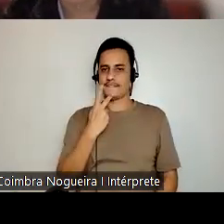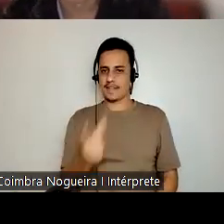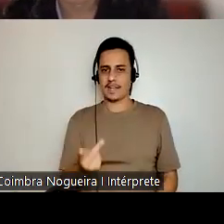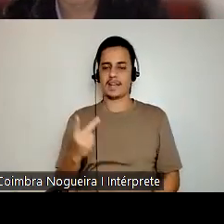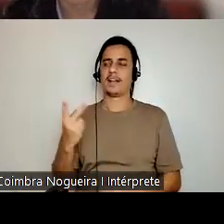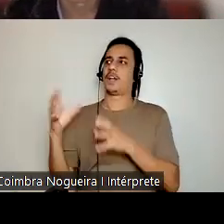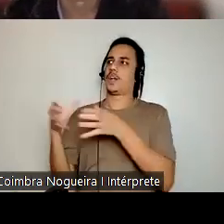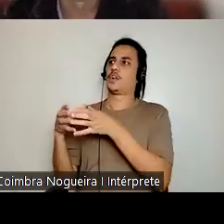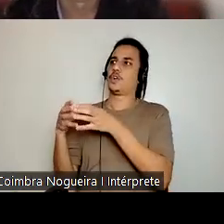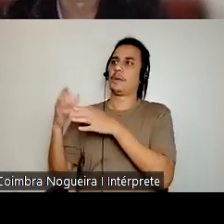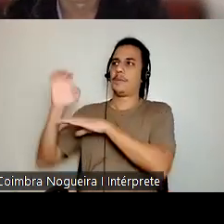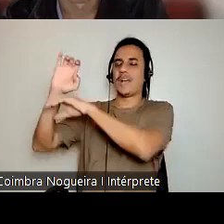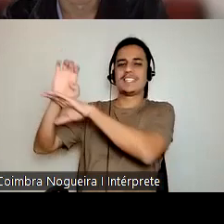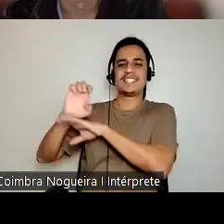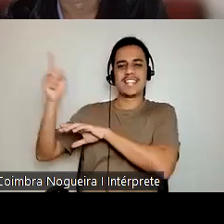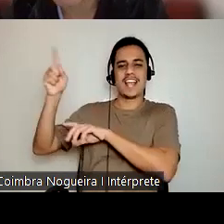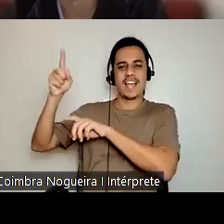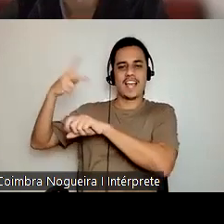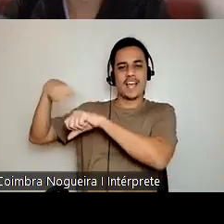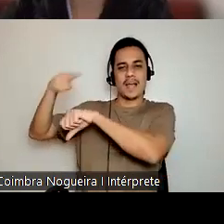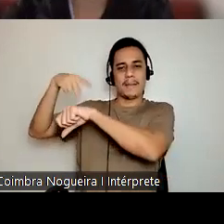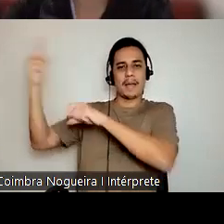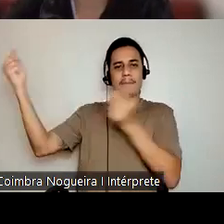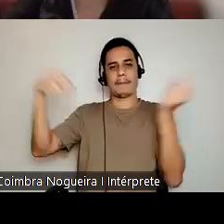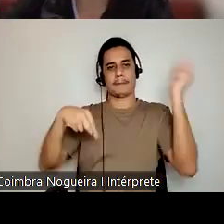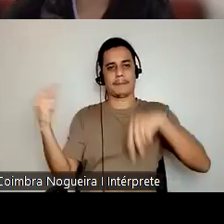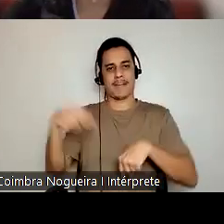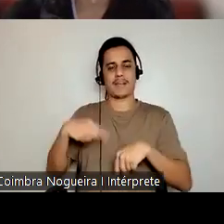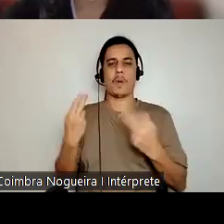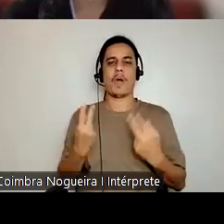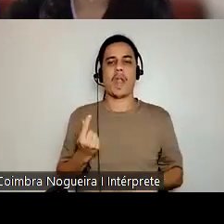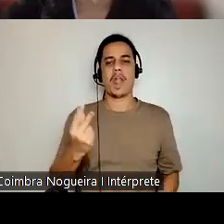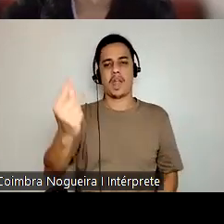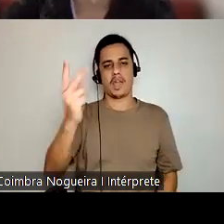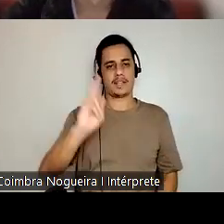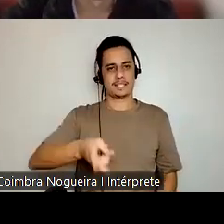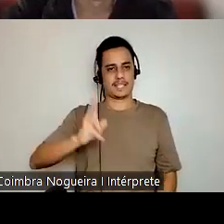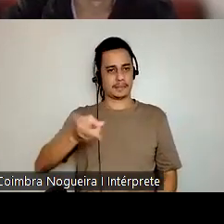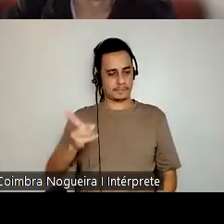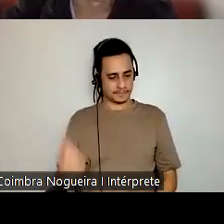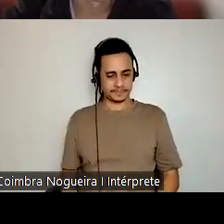Estrangeiros, que já é uma ideia que perpassa tanto